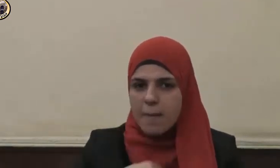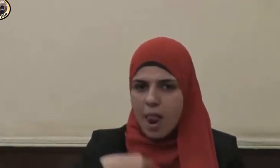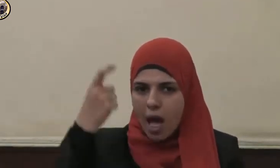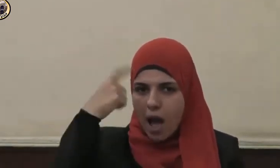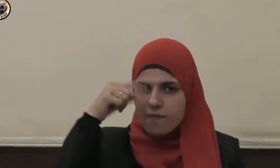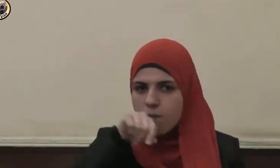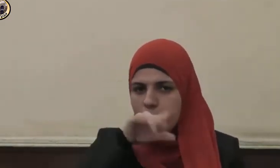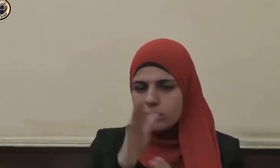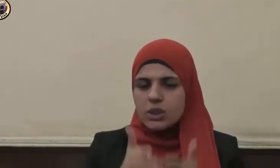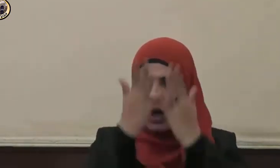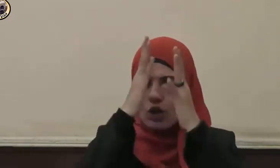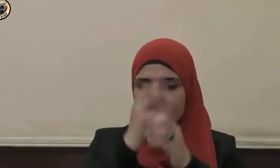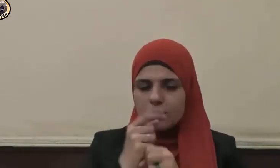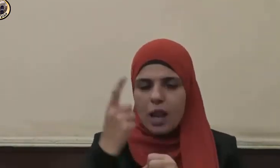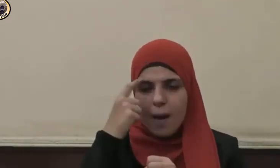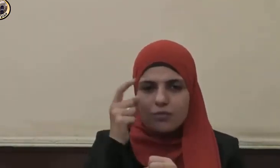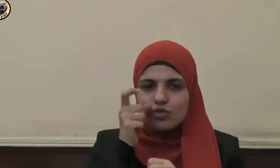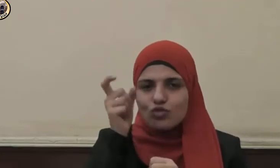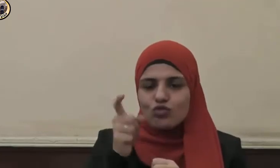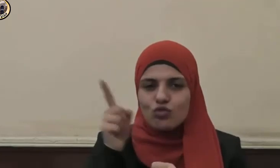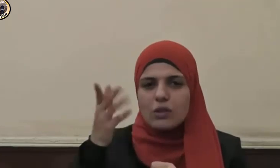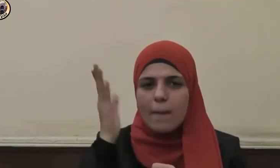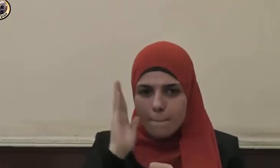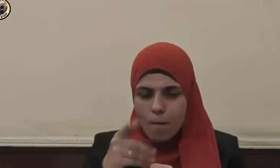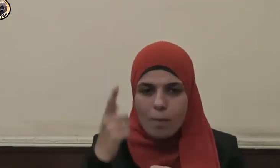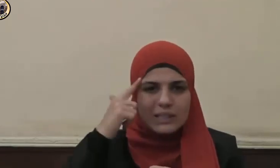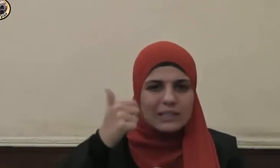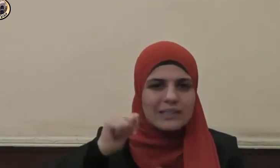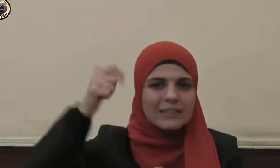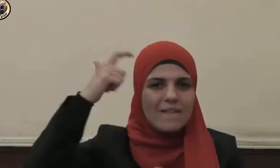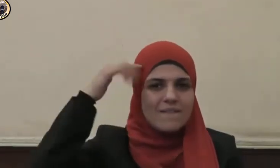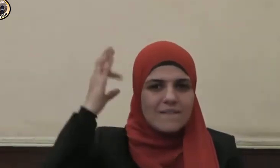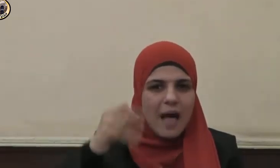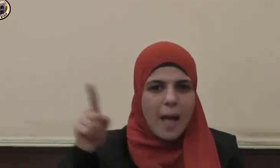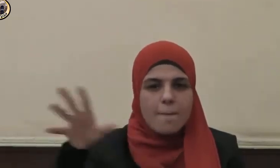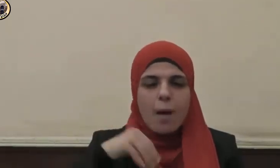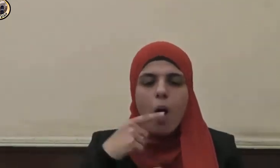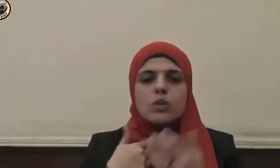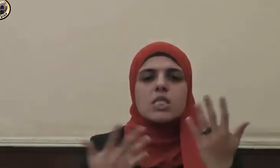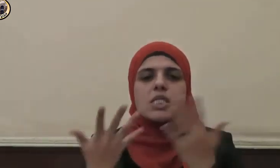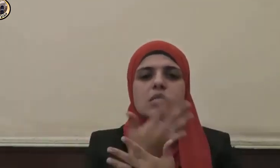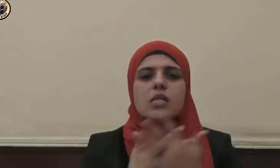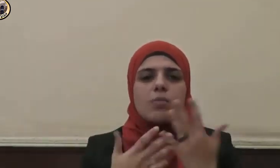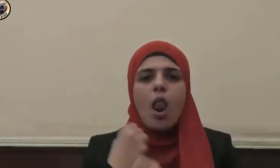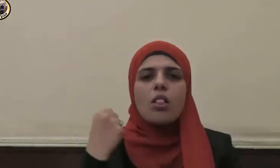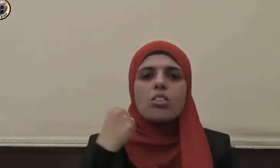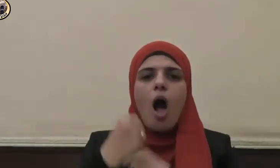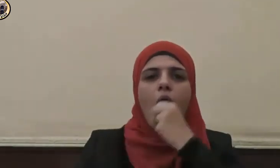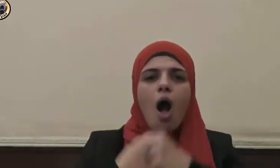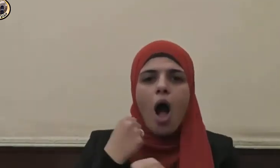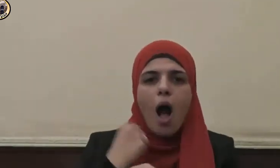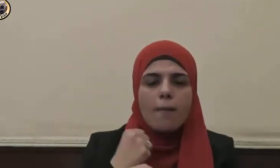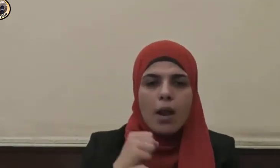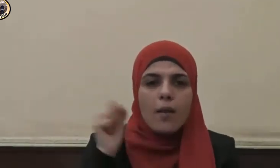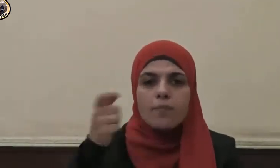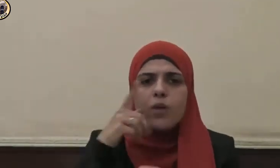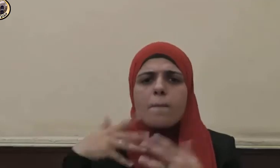بتقديم الكفاءات واستثمار الطاقات مهما اختلفت